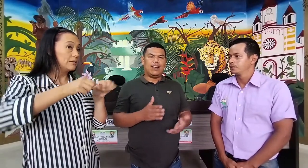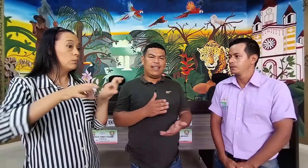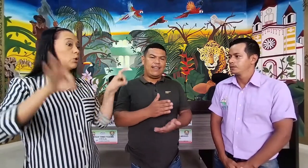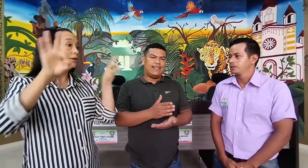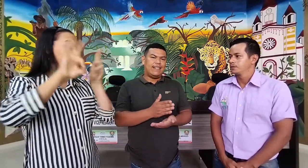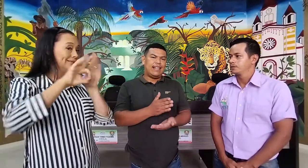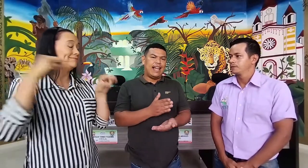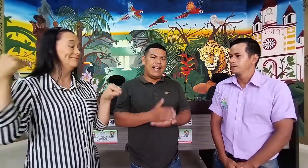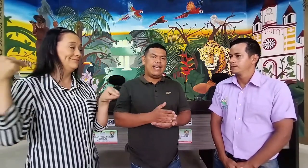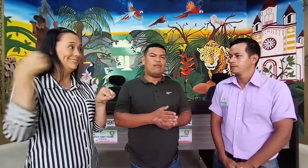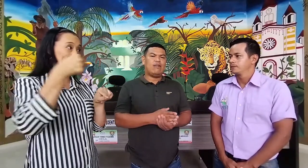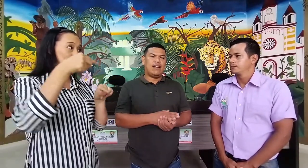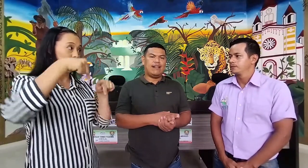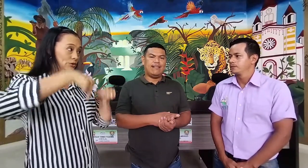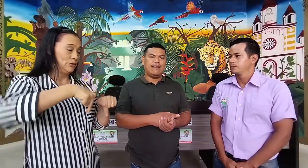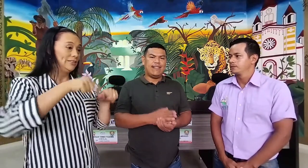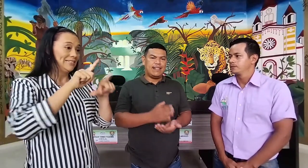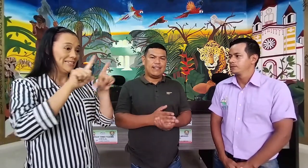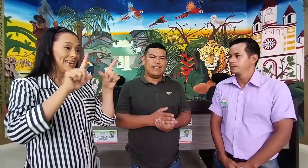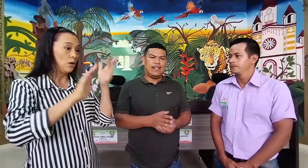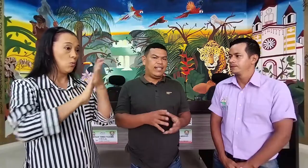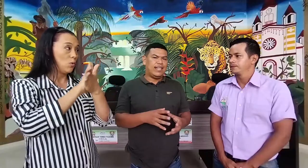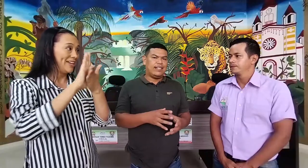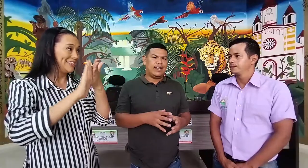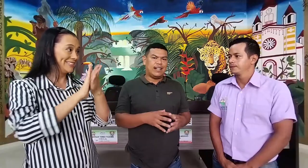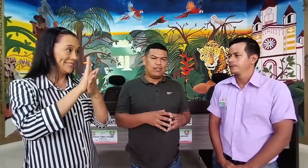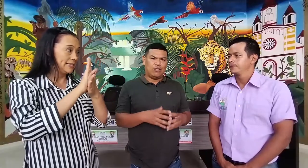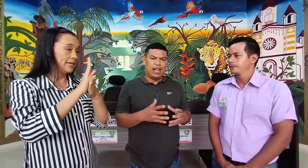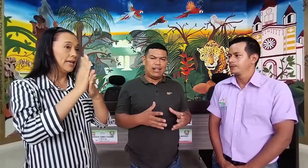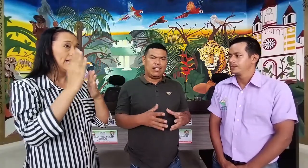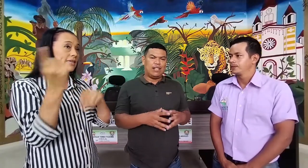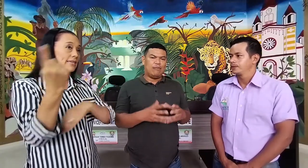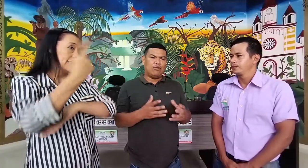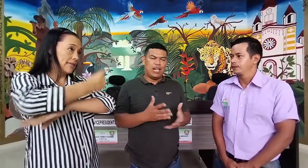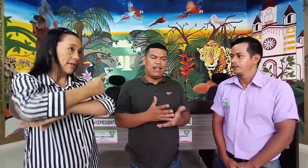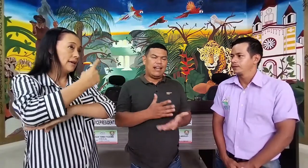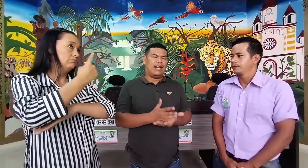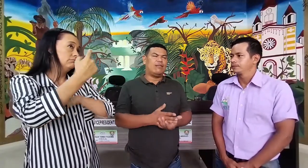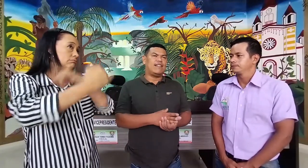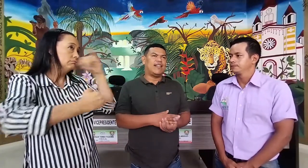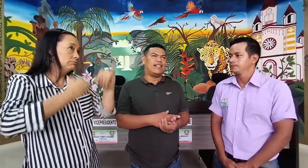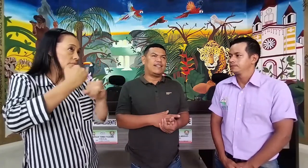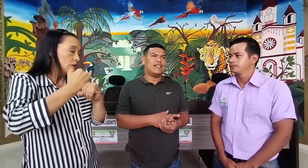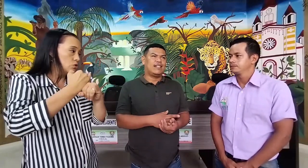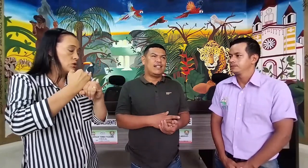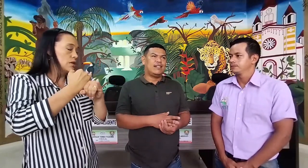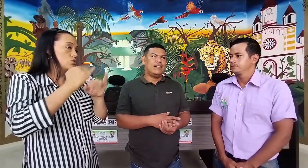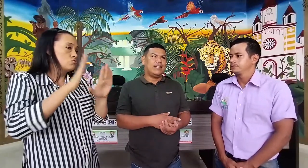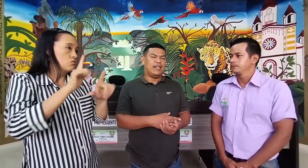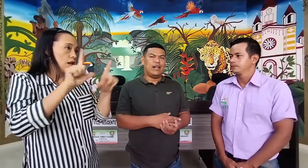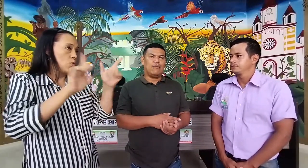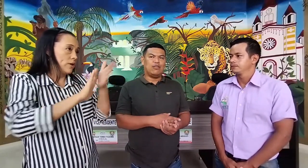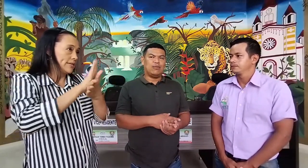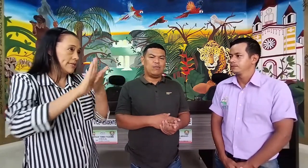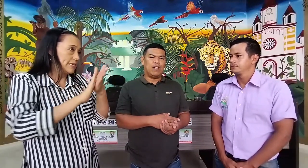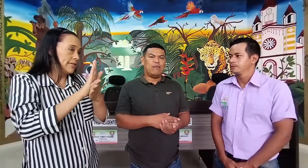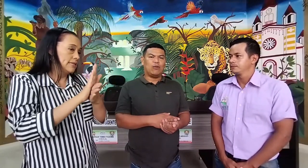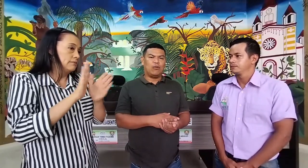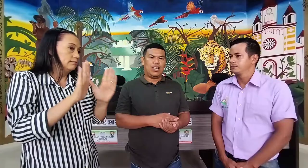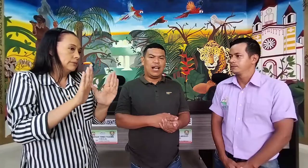que es la lengua de señas, el día internacional, el día mundial de la lengua de señas, que digamos, fue la oportunidad